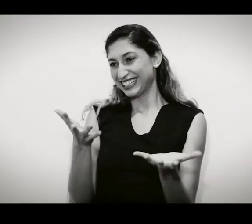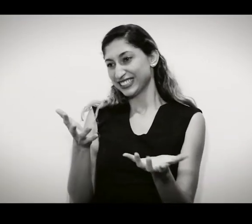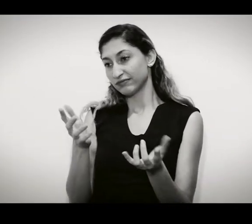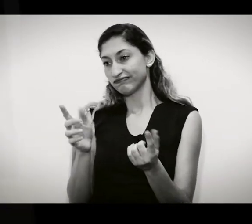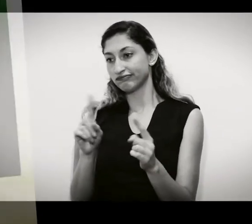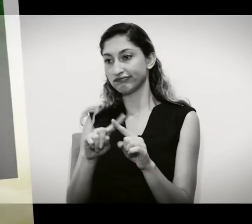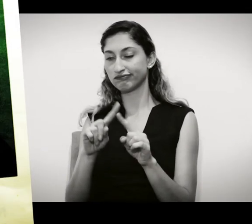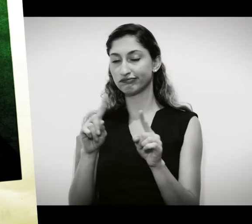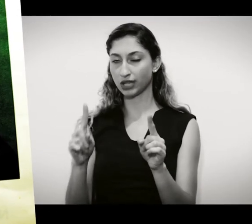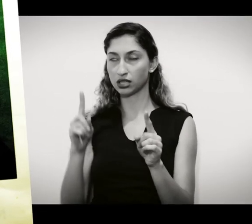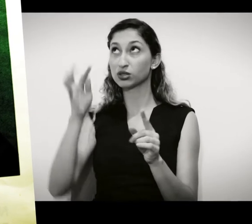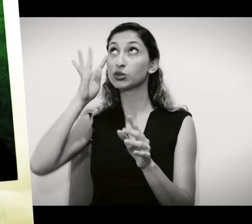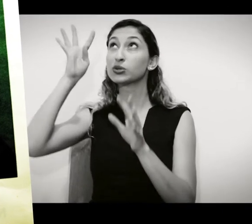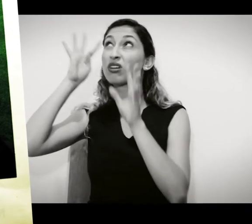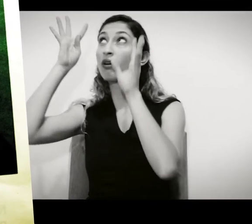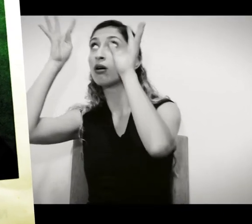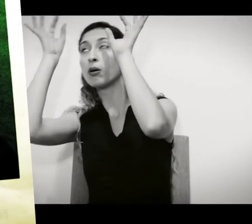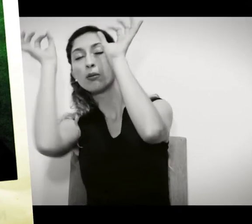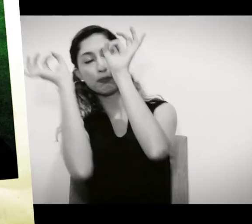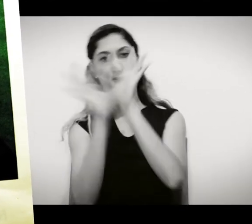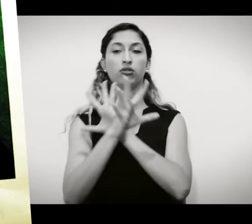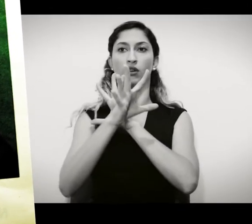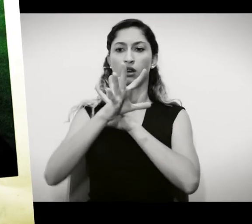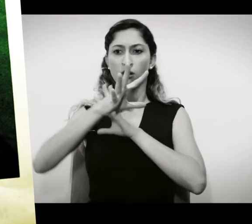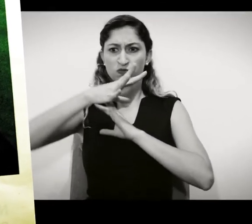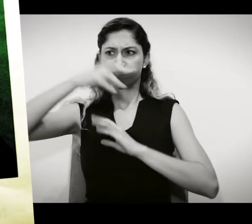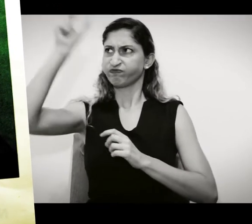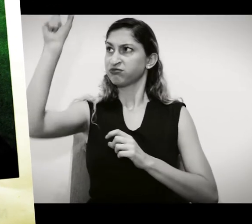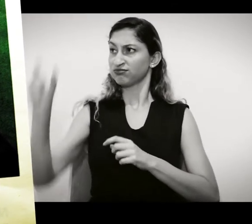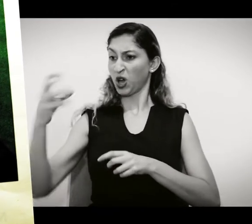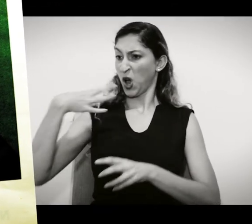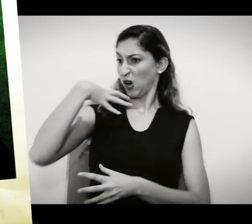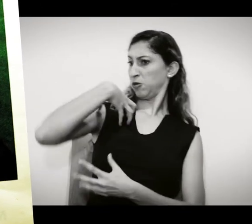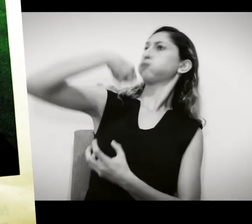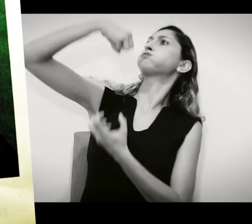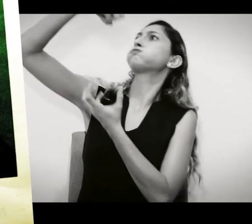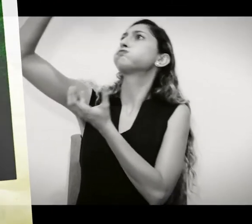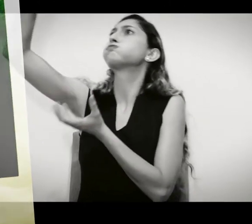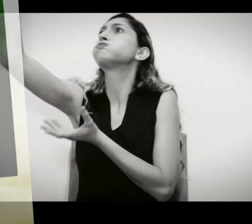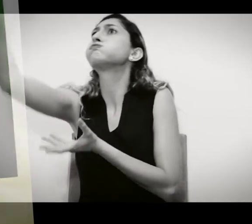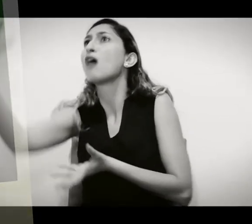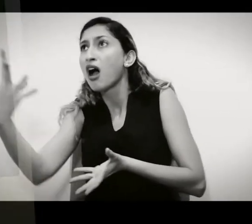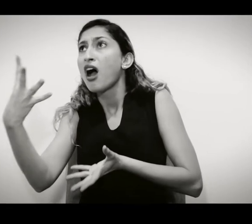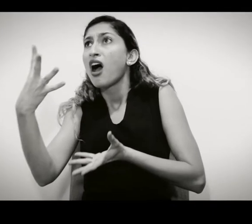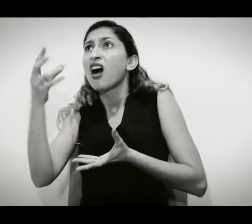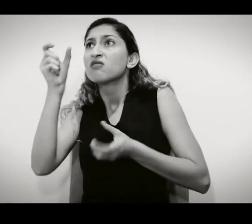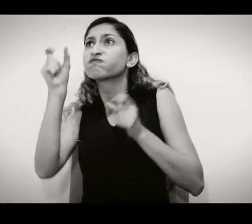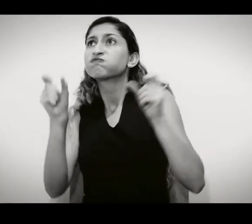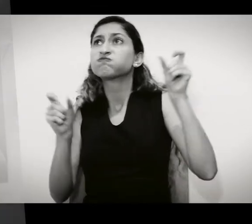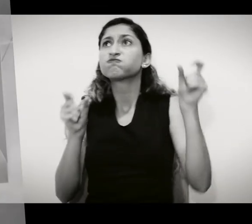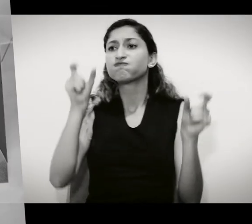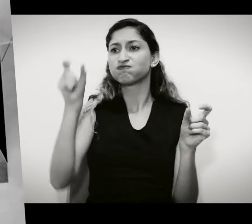Mas o sonho durou pouco. Por outras mãos, ela foi levada. As pessoas